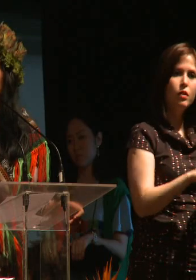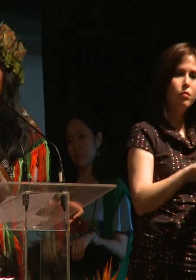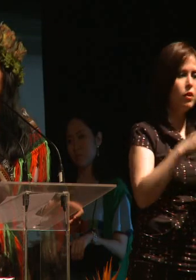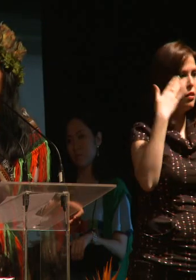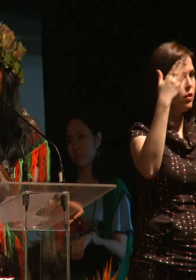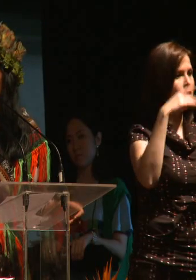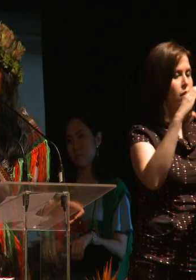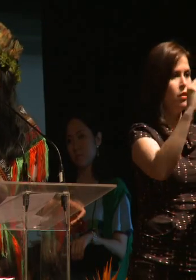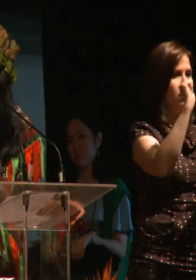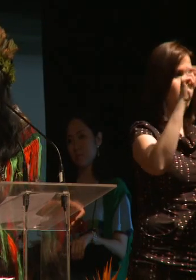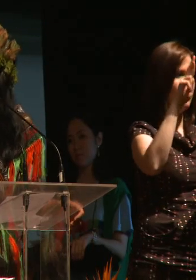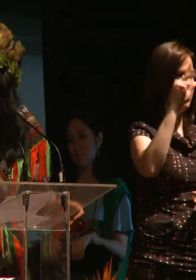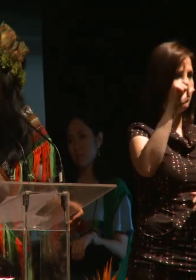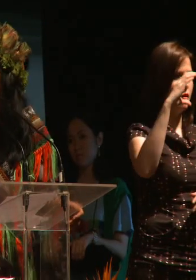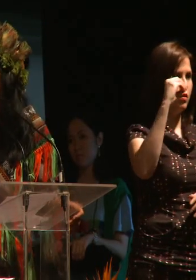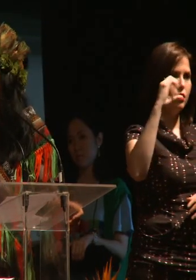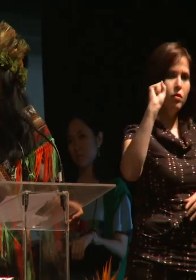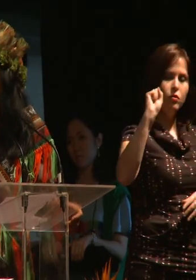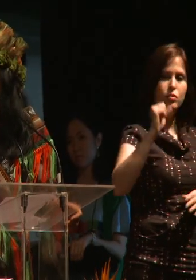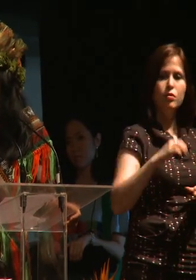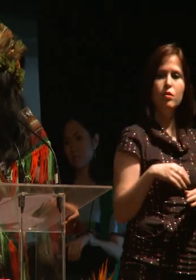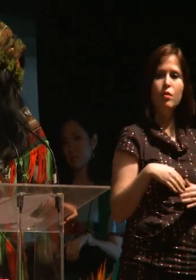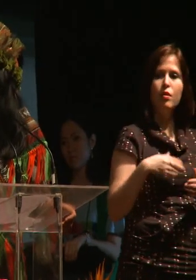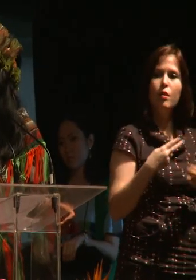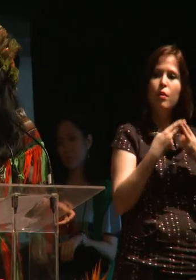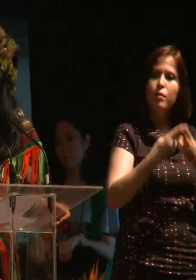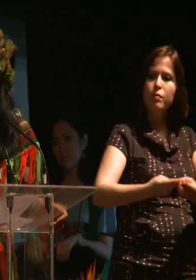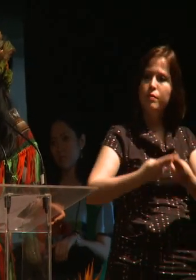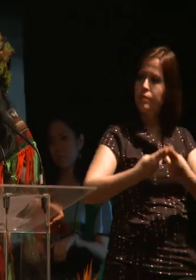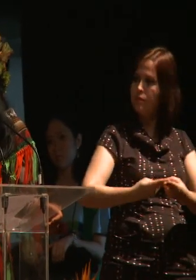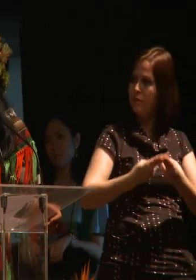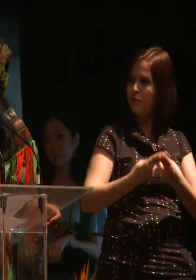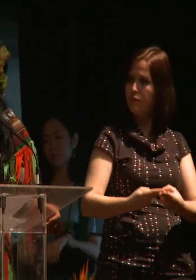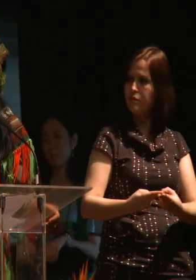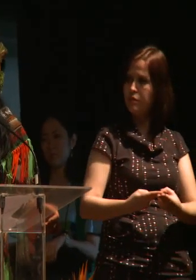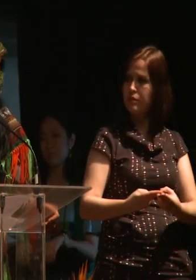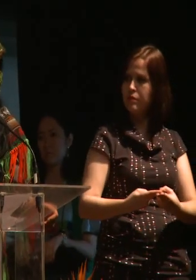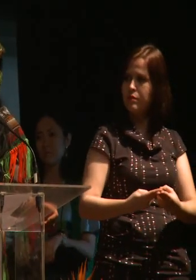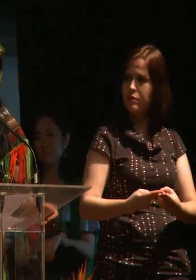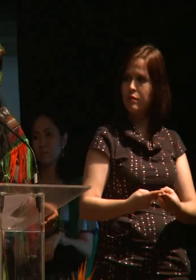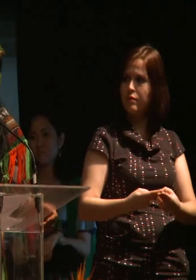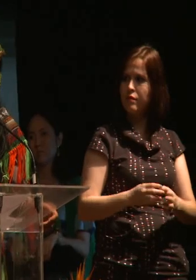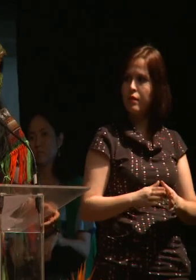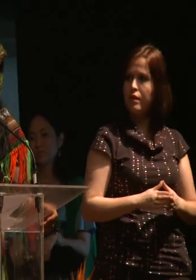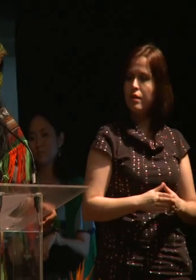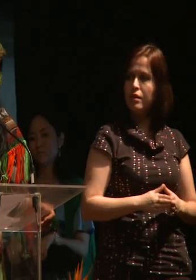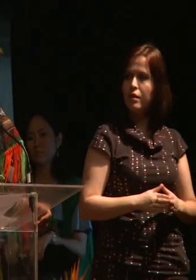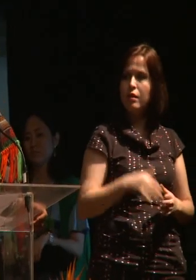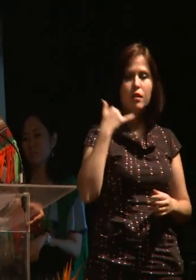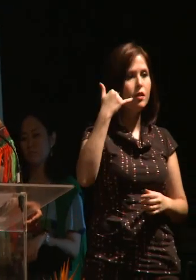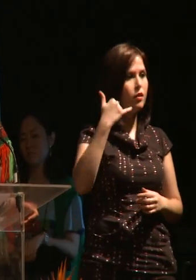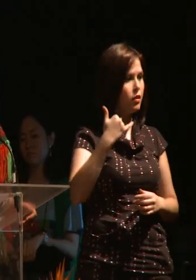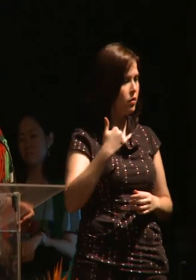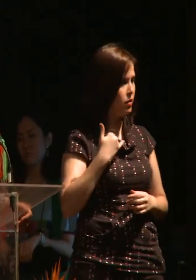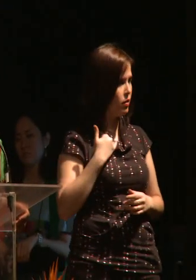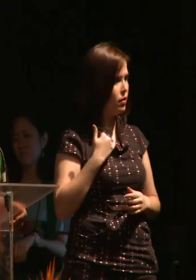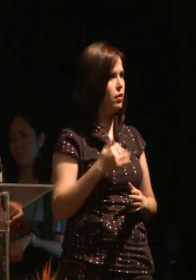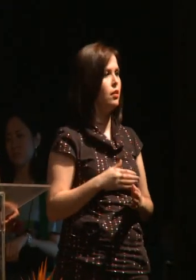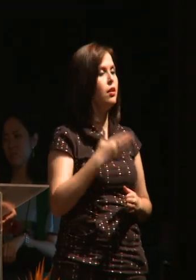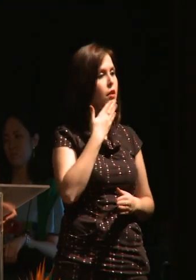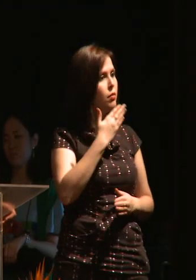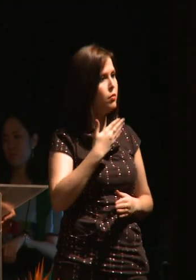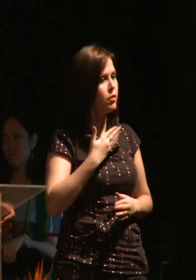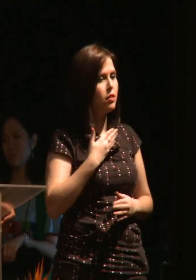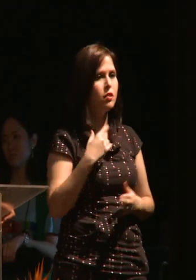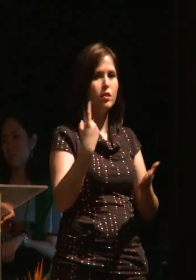Alfonso por ter toda a paciência com nós, por ter a paciência de estar ligando para nós, de